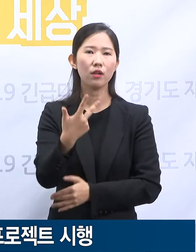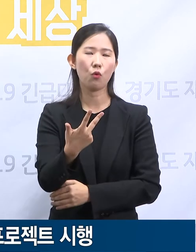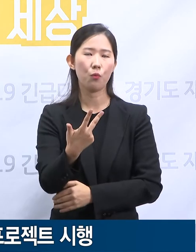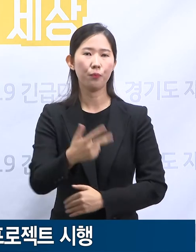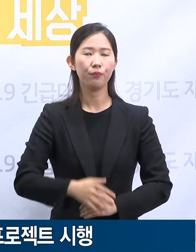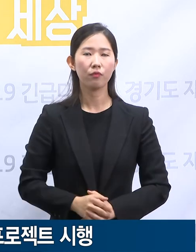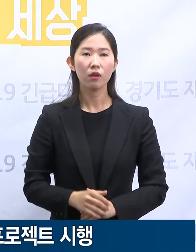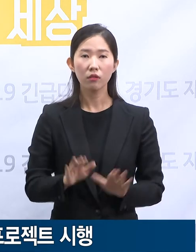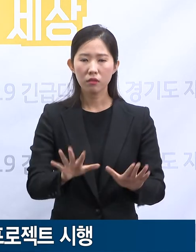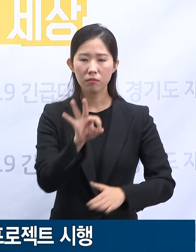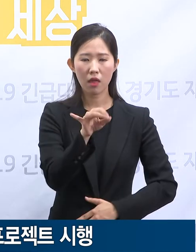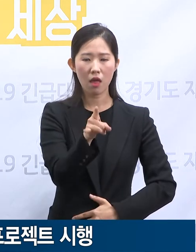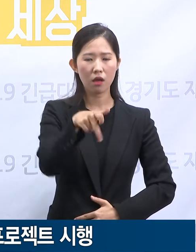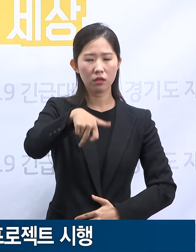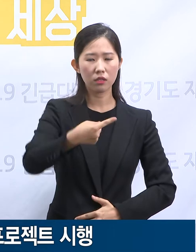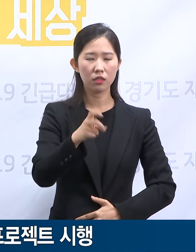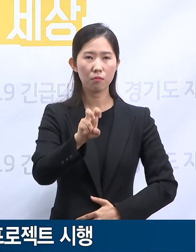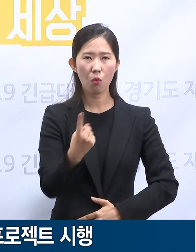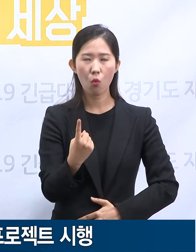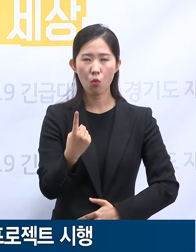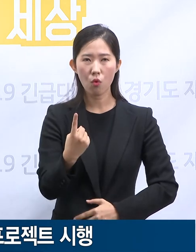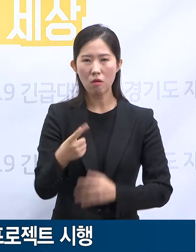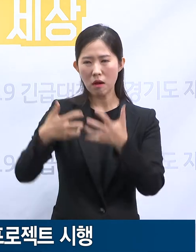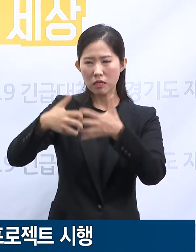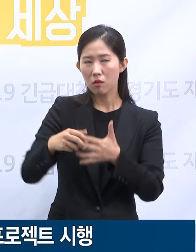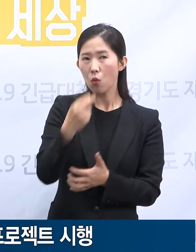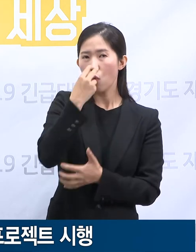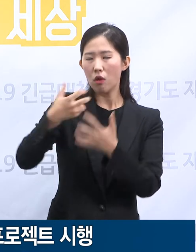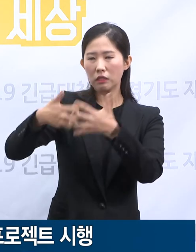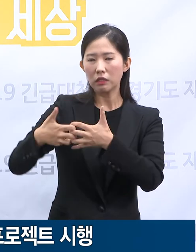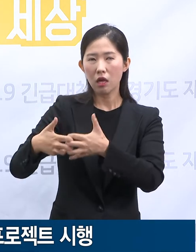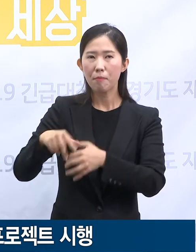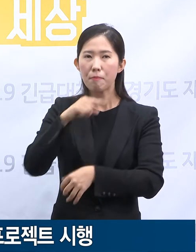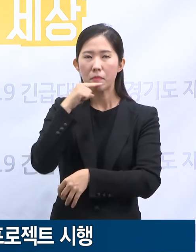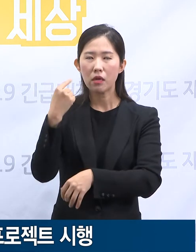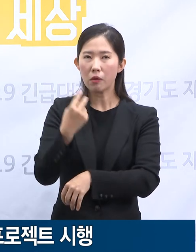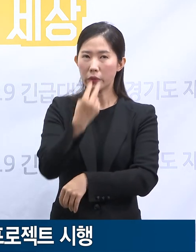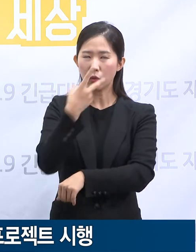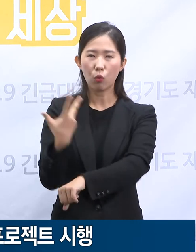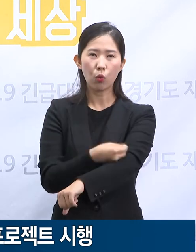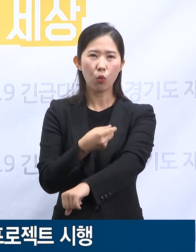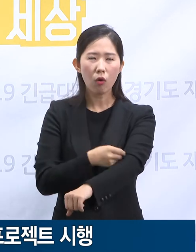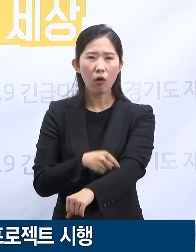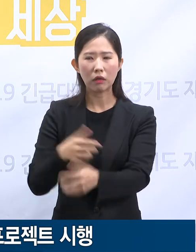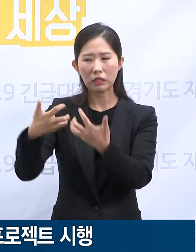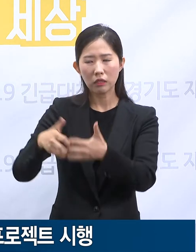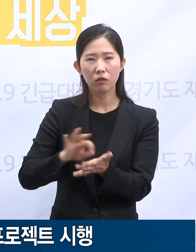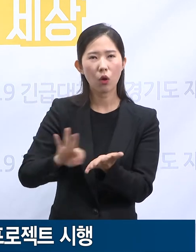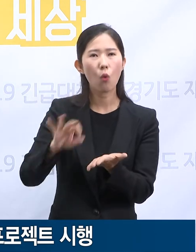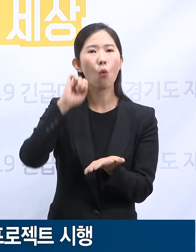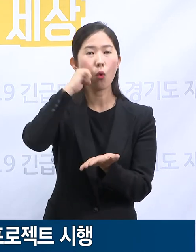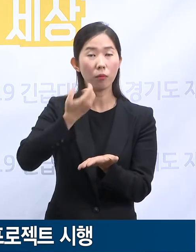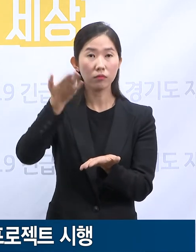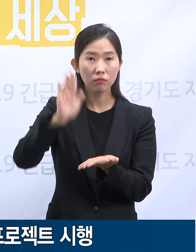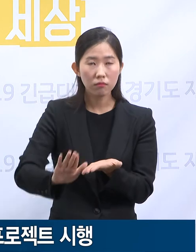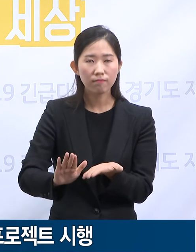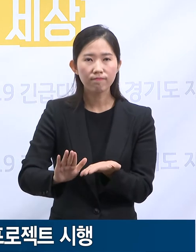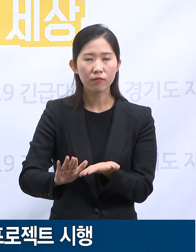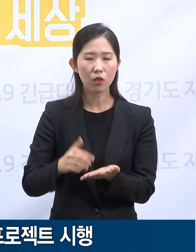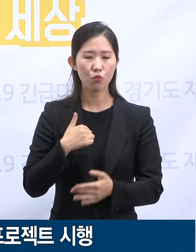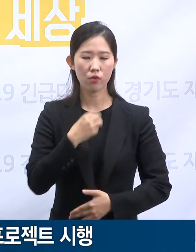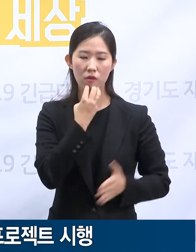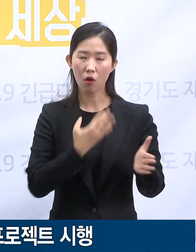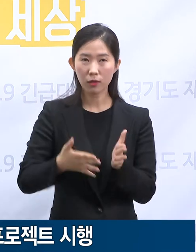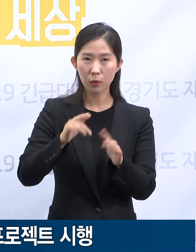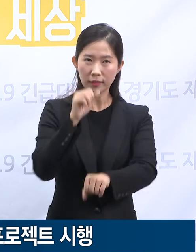에크모 장비 등을 활용한 최중증 진료는 아직 시행할 수 없지만 이는 경기도의 강점인 의료기관 간 네트워킹을 통해서 풀어갈